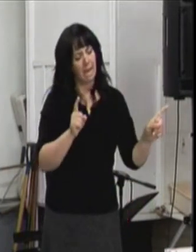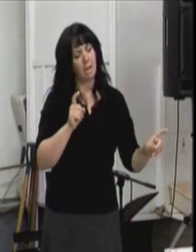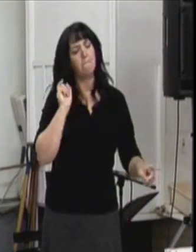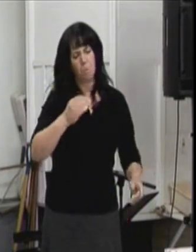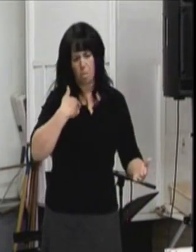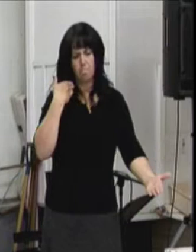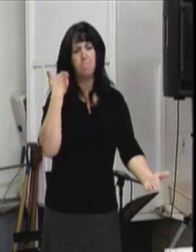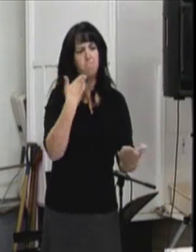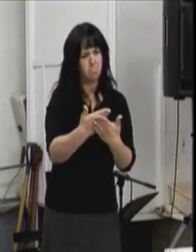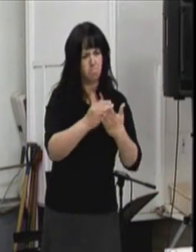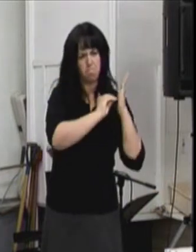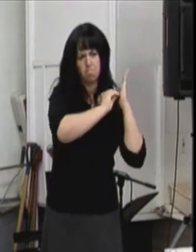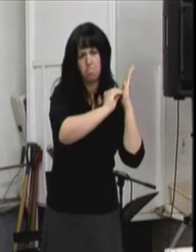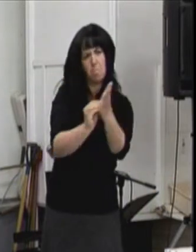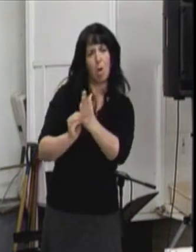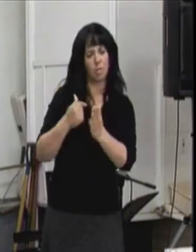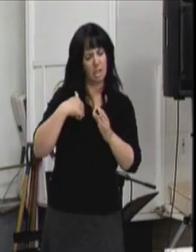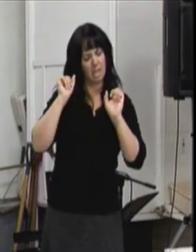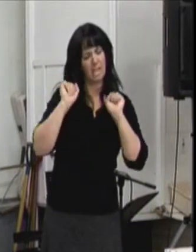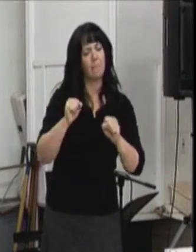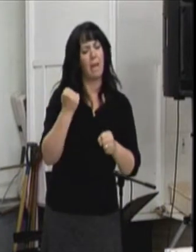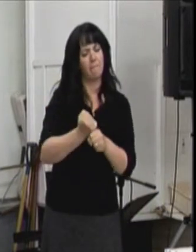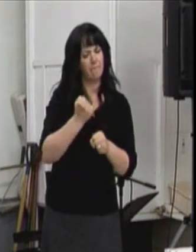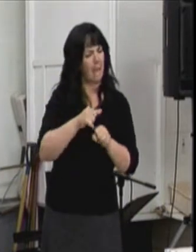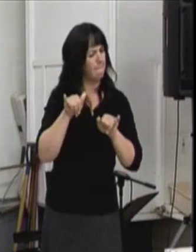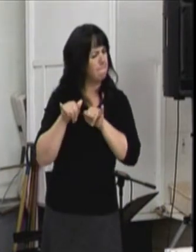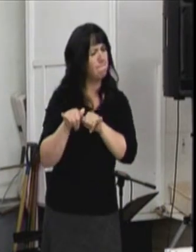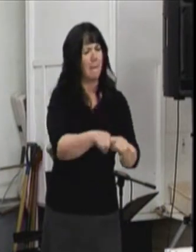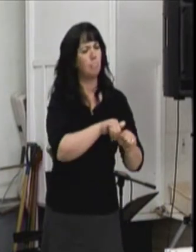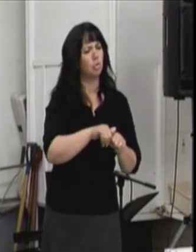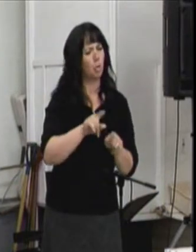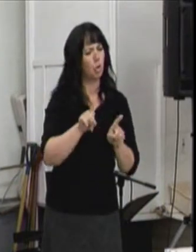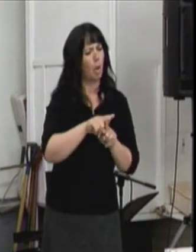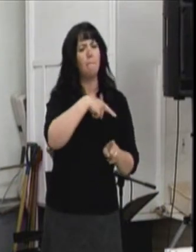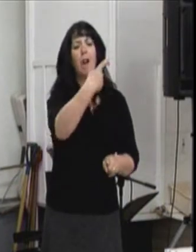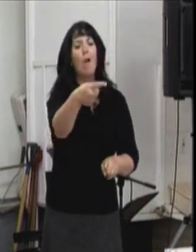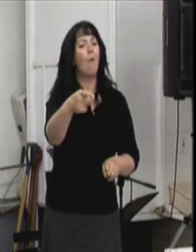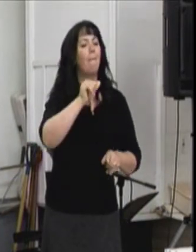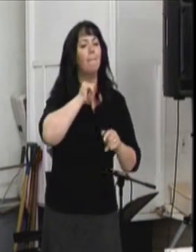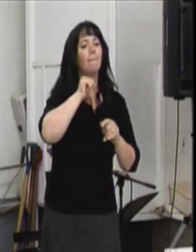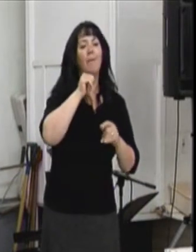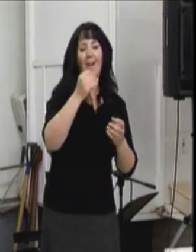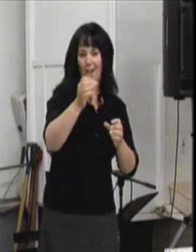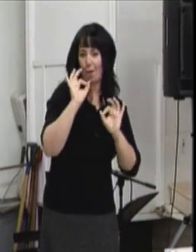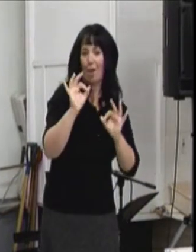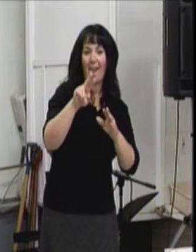tu peux prouver à tout le monde que tu peux faire la même chose que les autres personnes qui n'ont pas de condition.